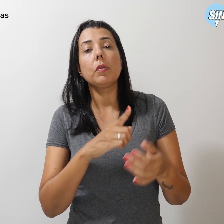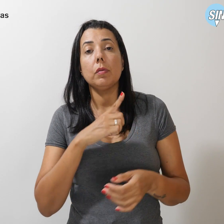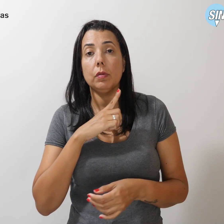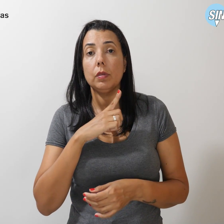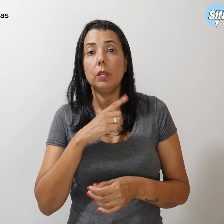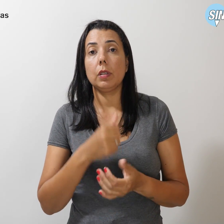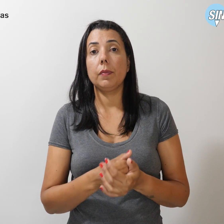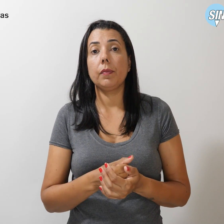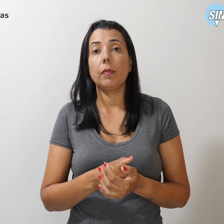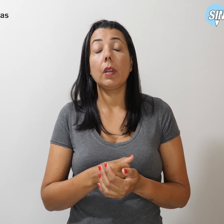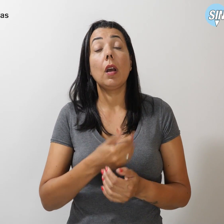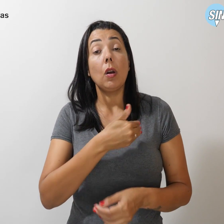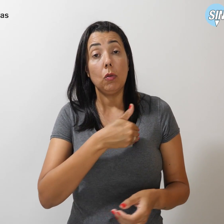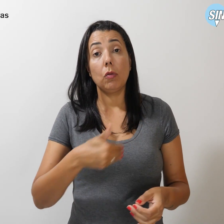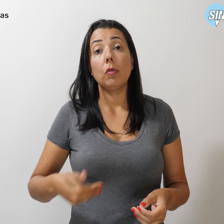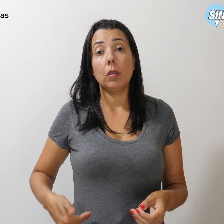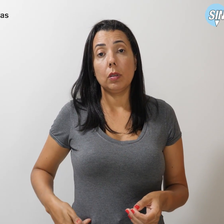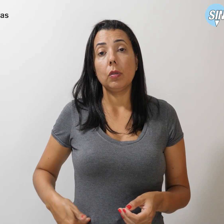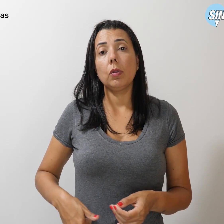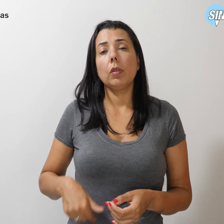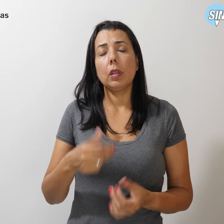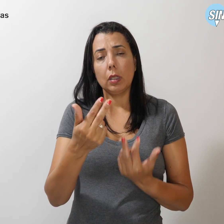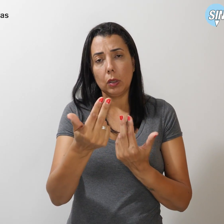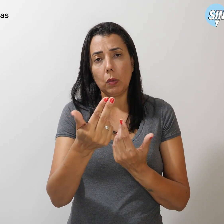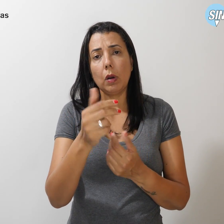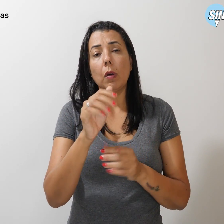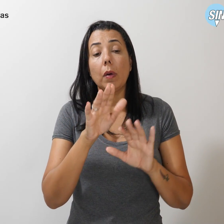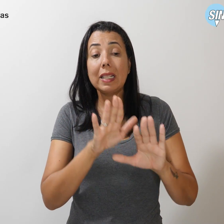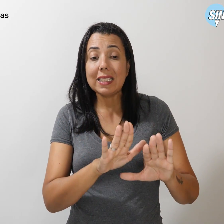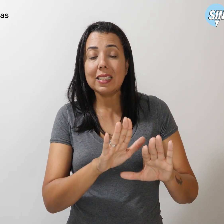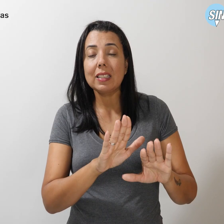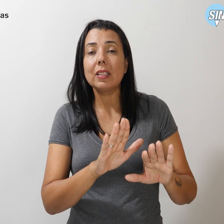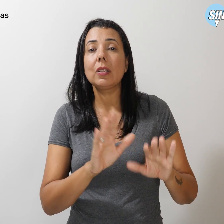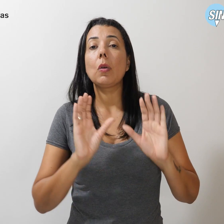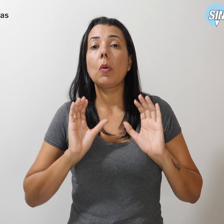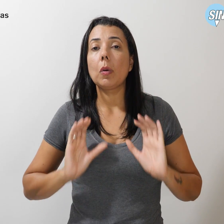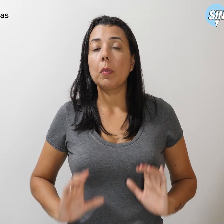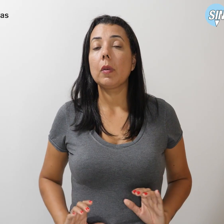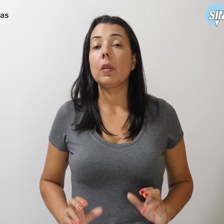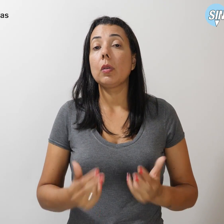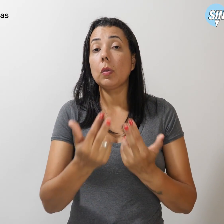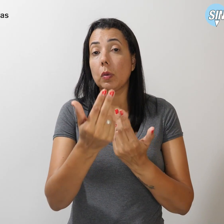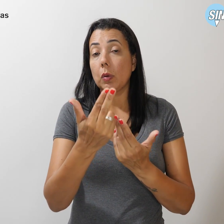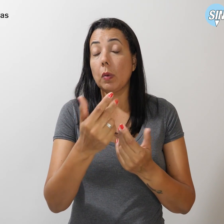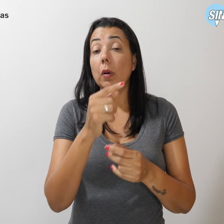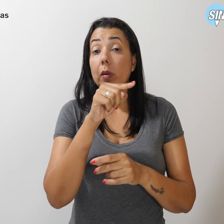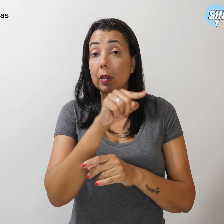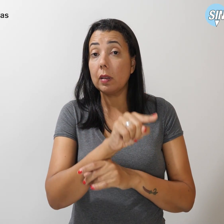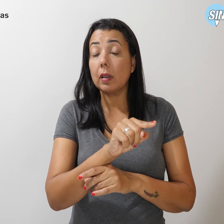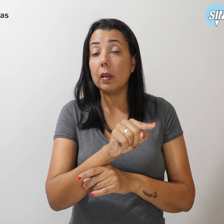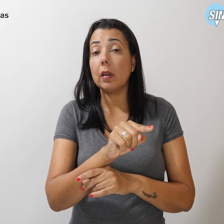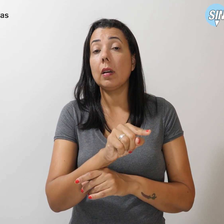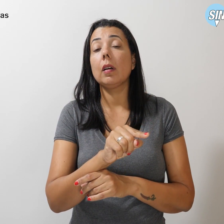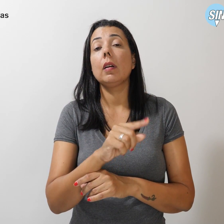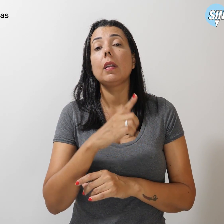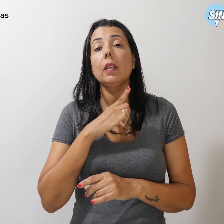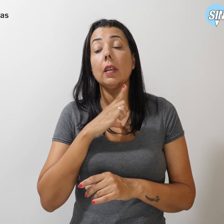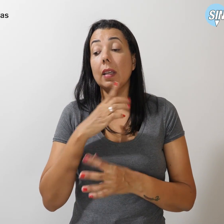Celina Leão repete, assim, o comportamento padrão que o Palácio do Buriti tem assumido em